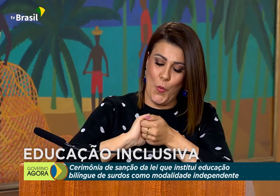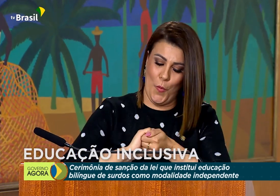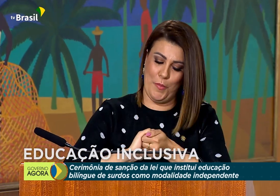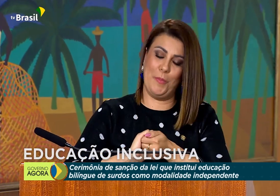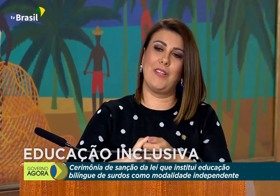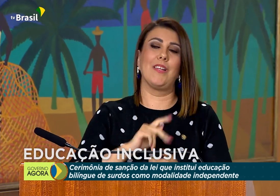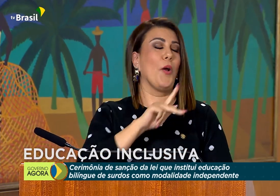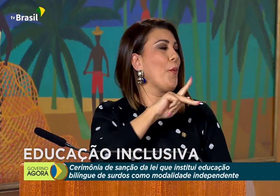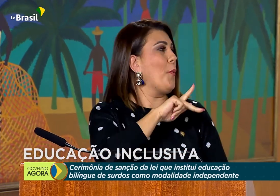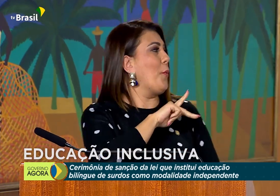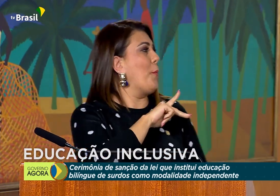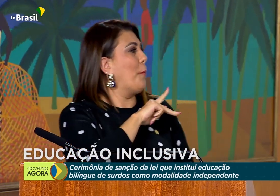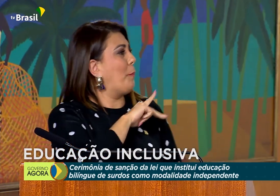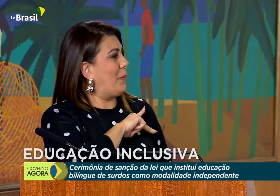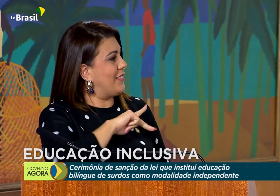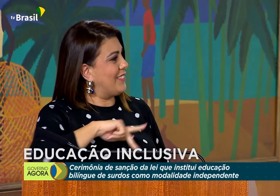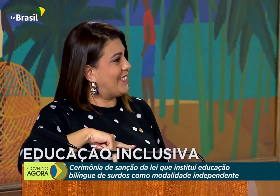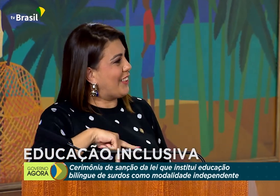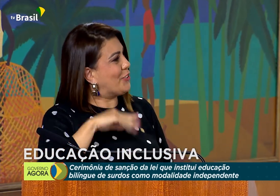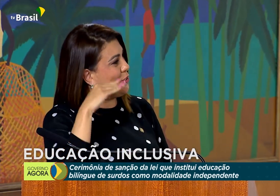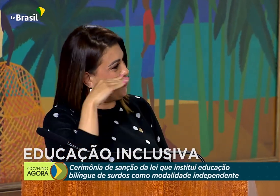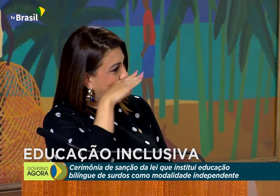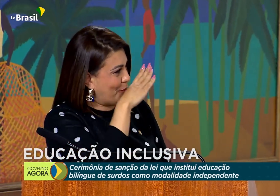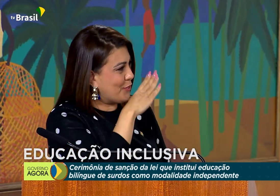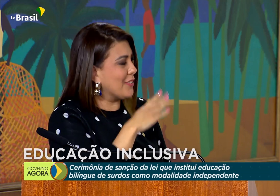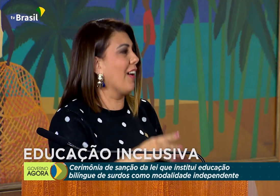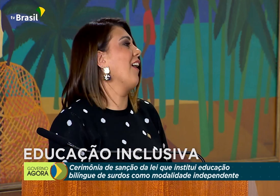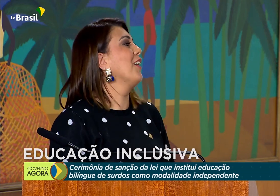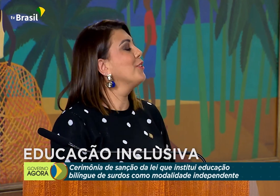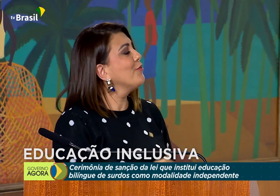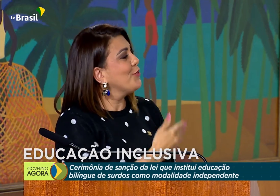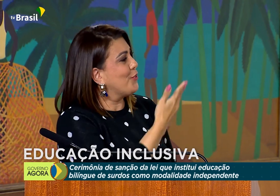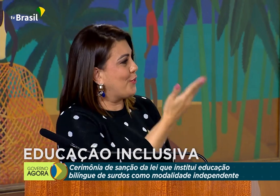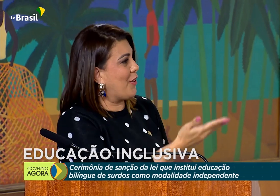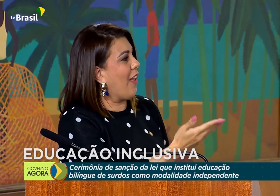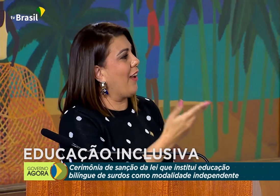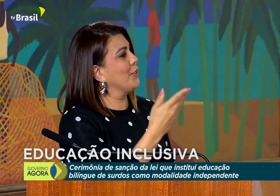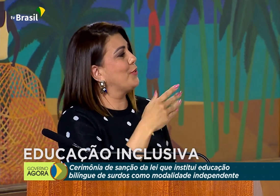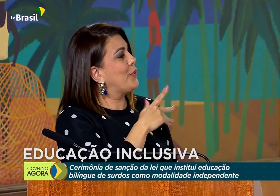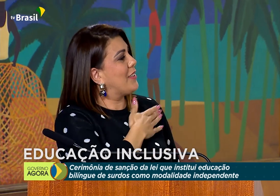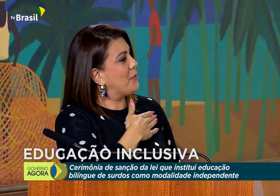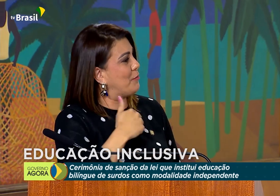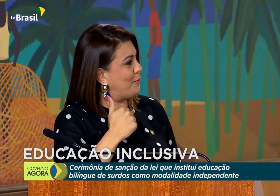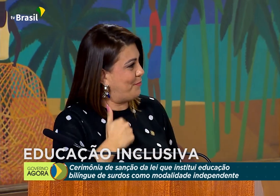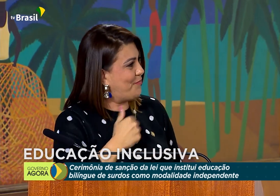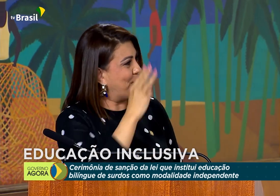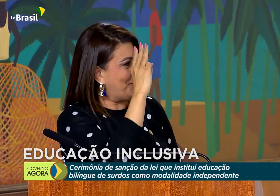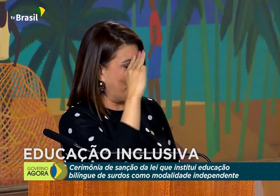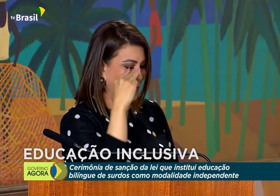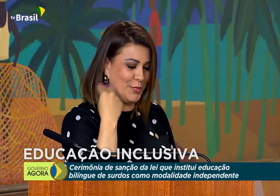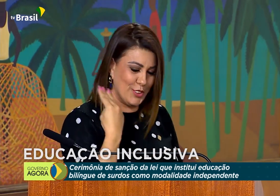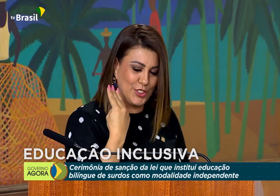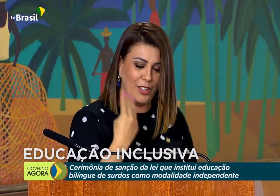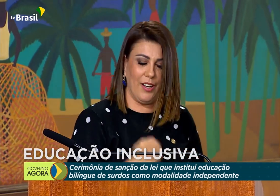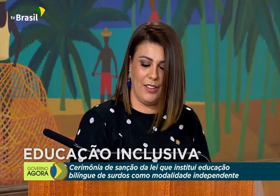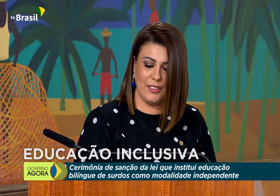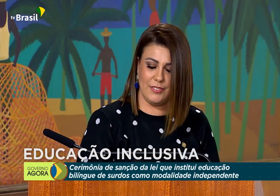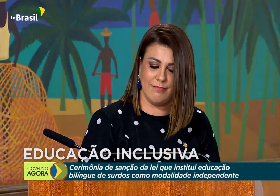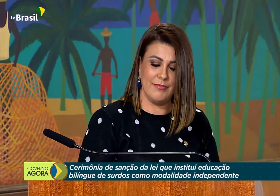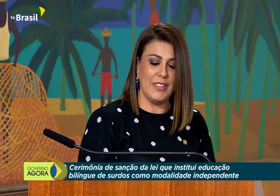Primeiramente, quero cumprimentar ao excelentíssimo senhor presidente da República, a nossa amada primeira-dama